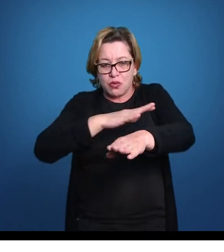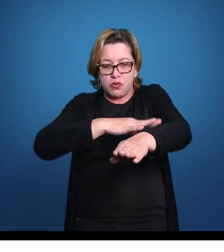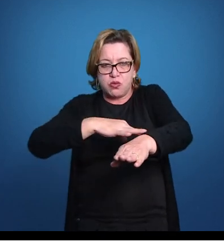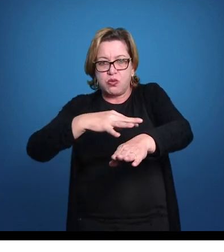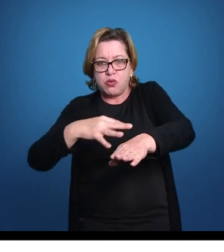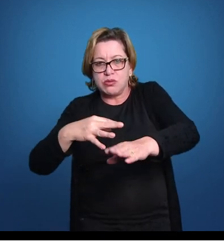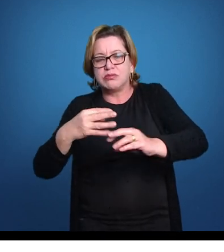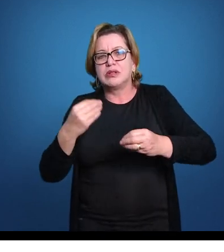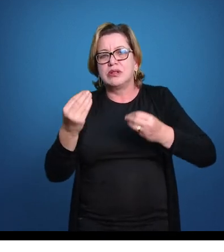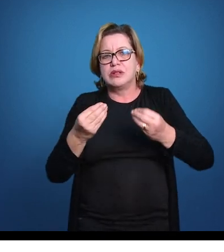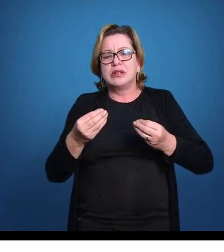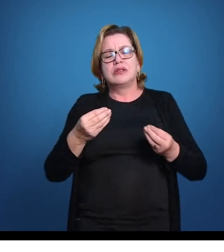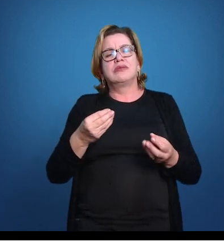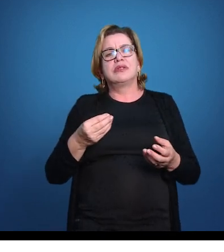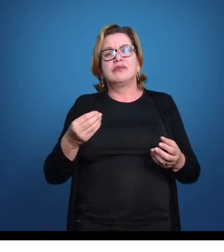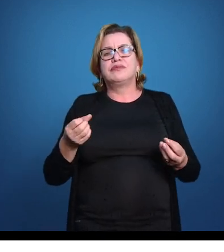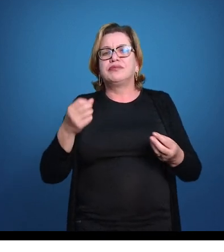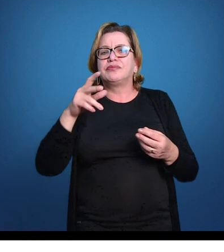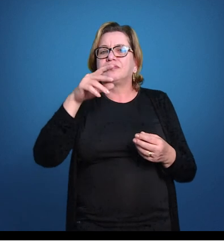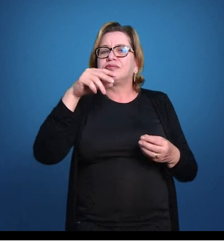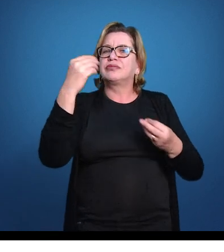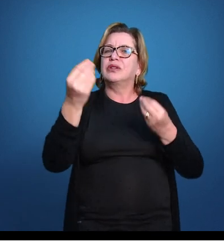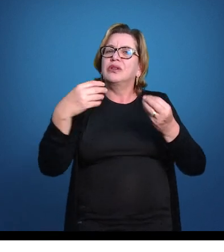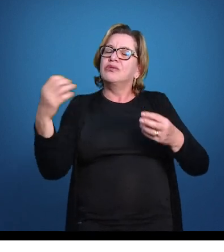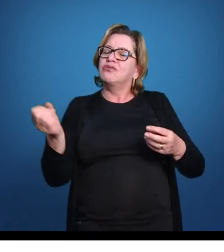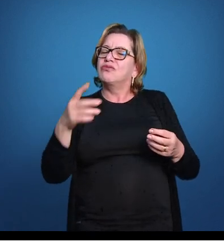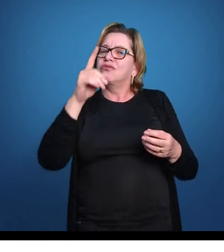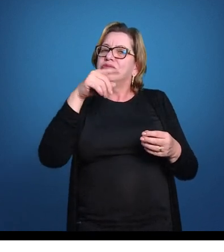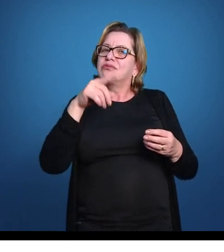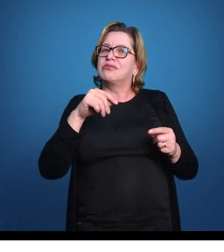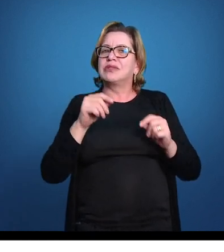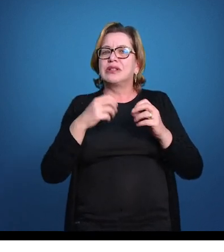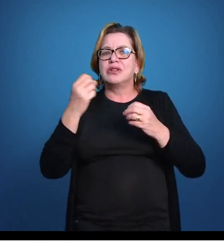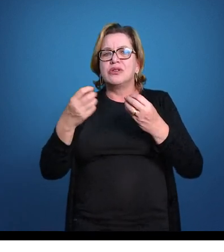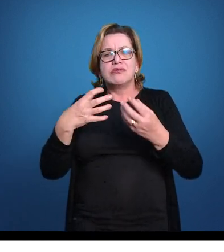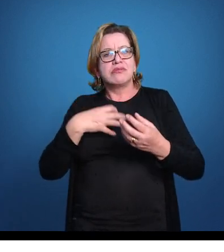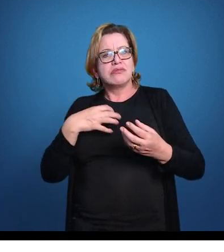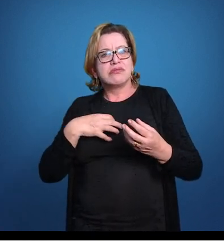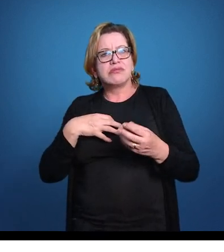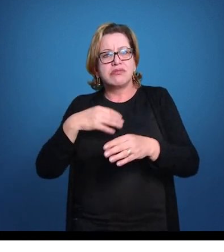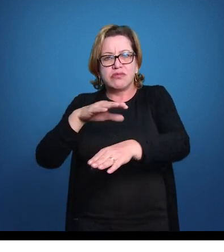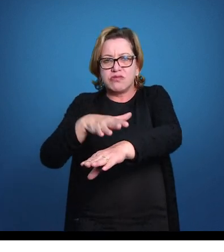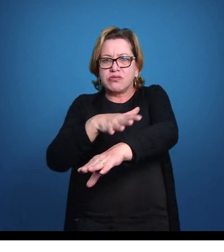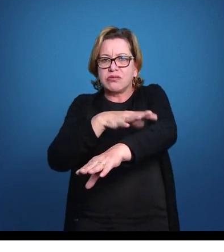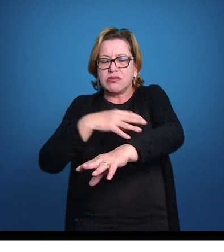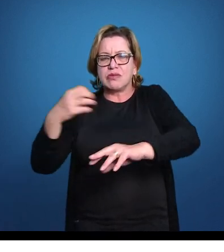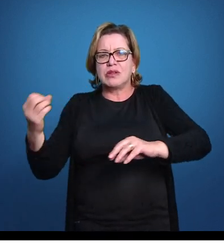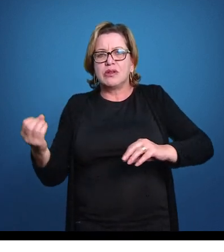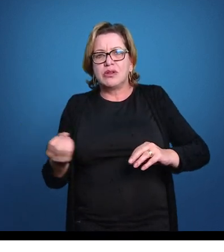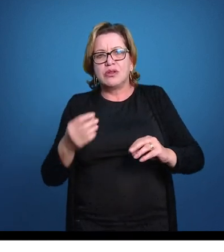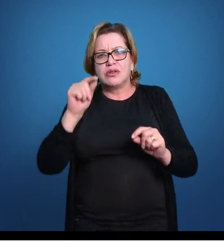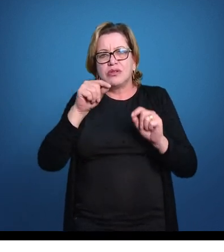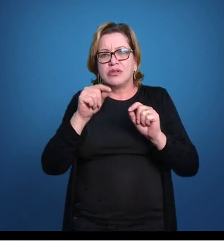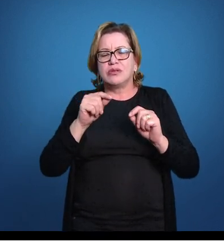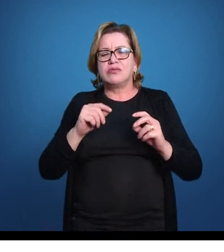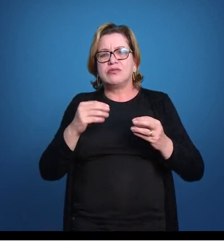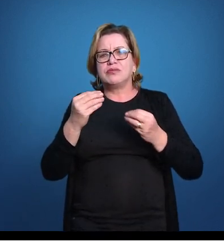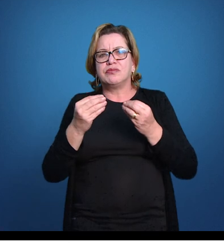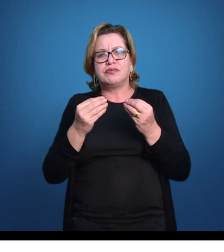novo pteros nadadeira. Então, já tem essa nadadeira nova. E o tipo de nadadeira caudal mais moderno é a